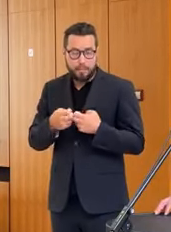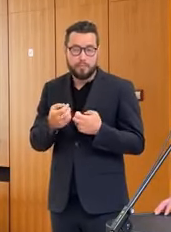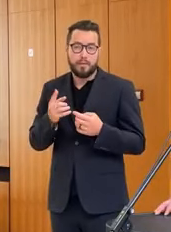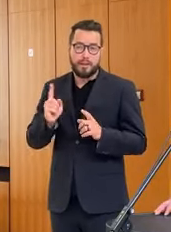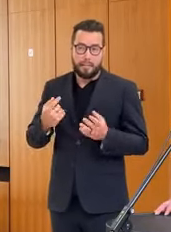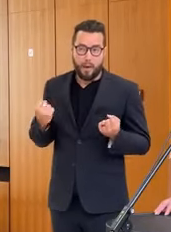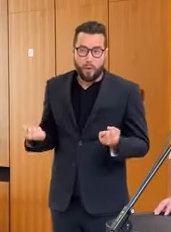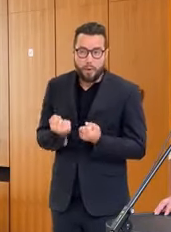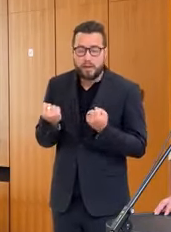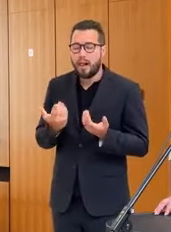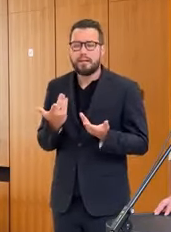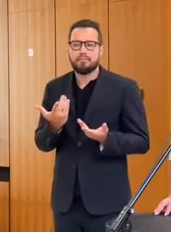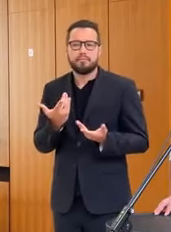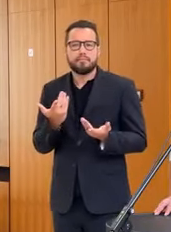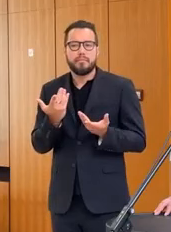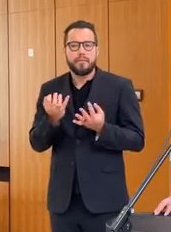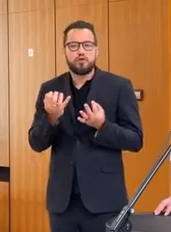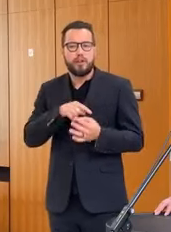čo treba zmeniť?